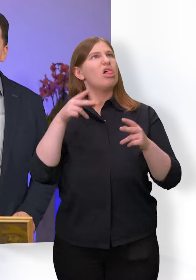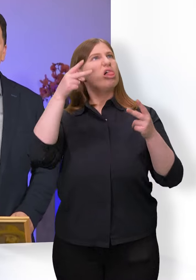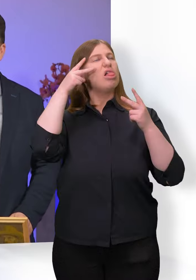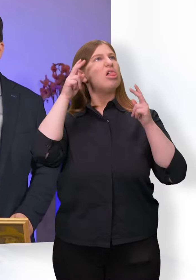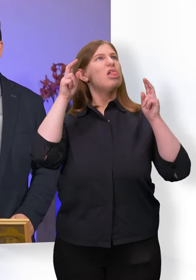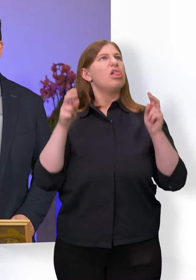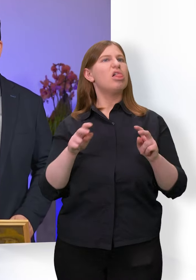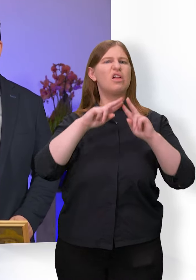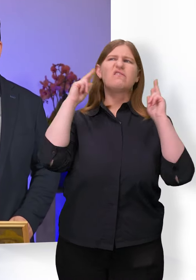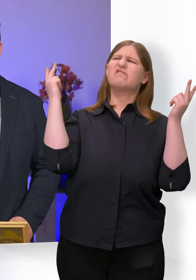der Welt zerstritten.